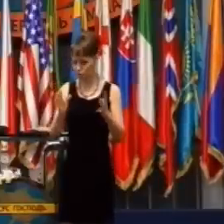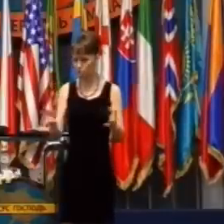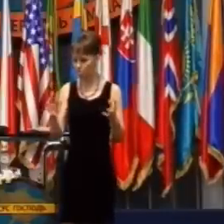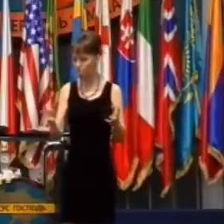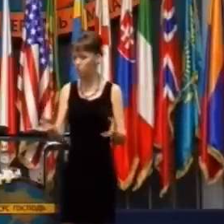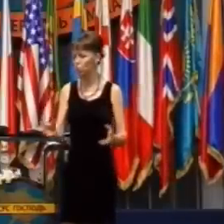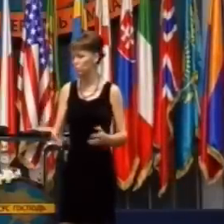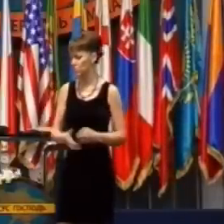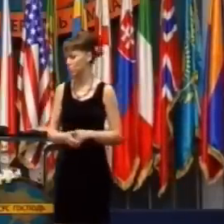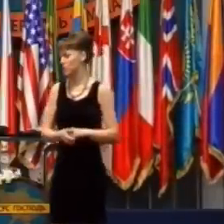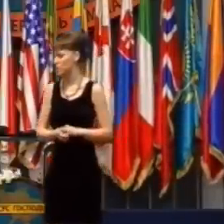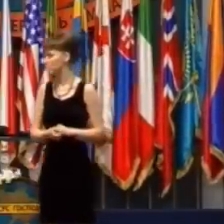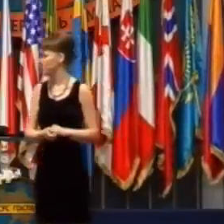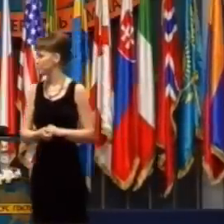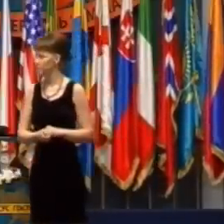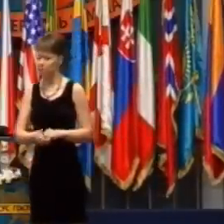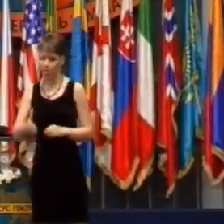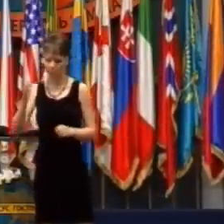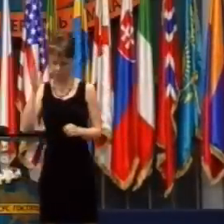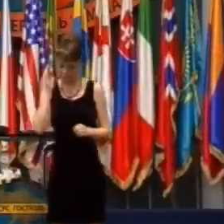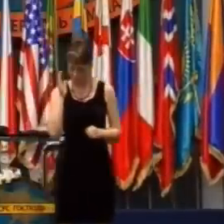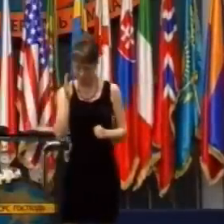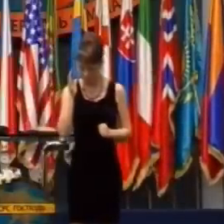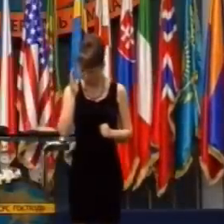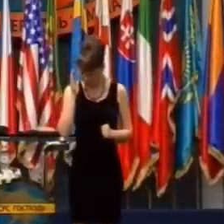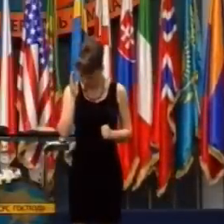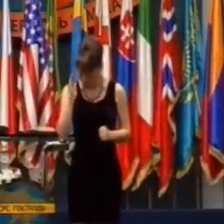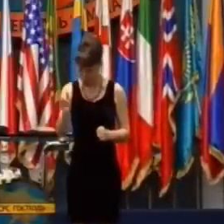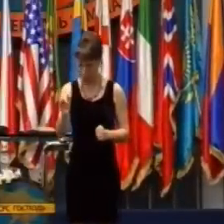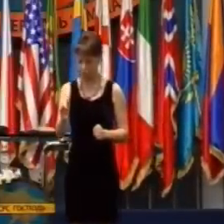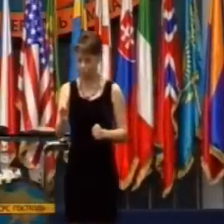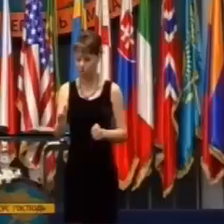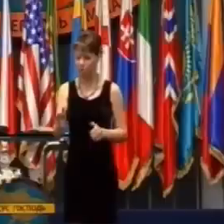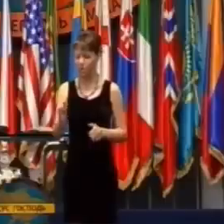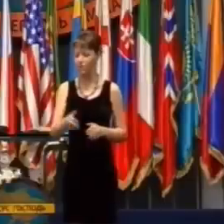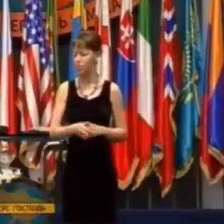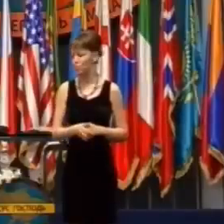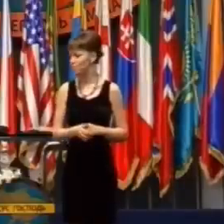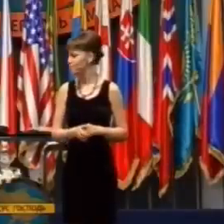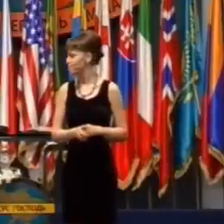budeš poznať vieru. Budeš jej rozumieť.